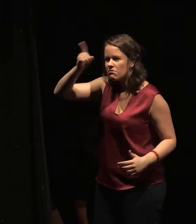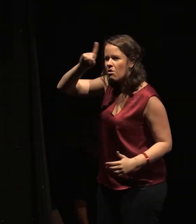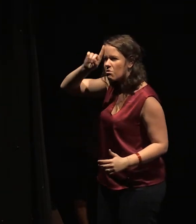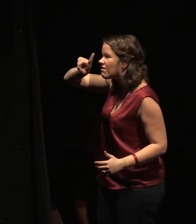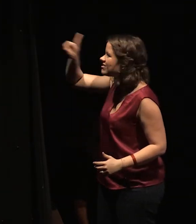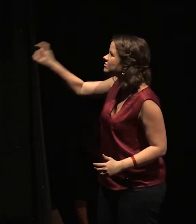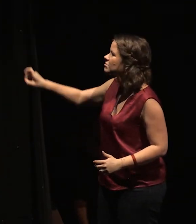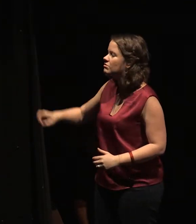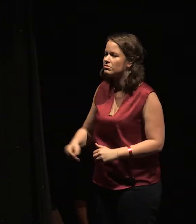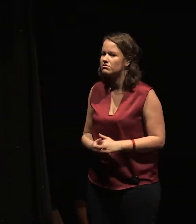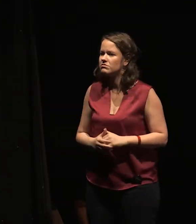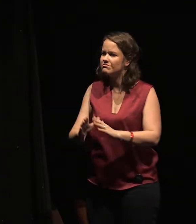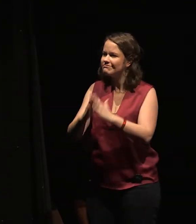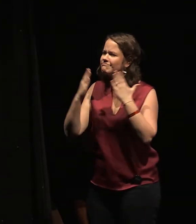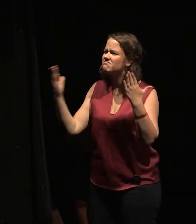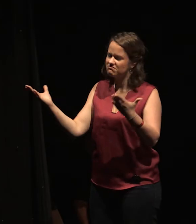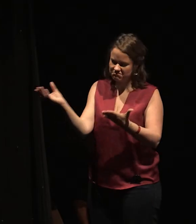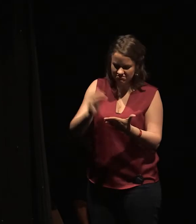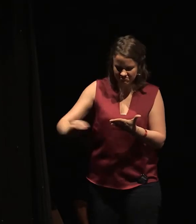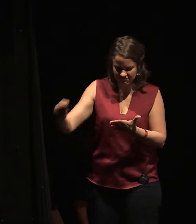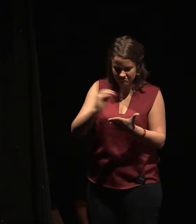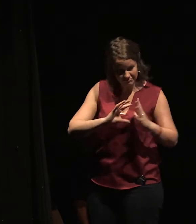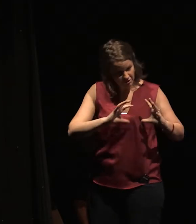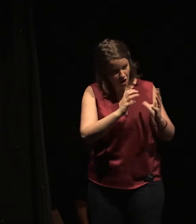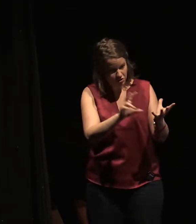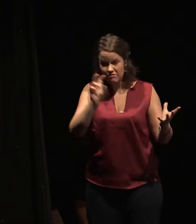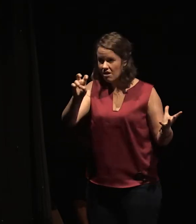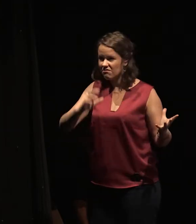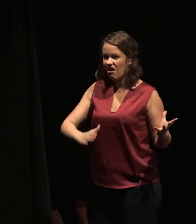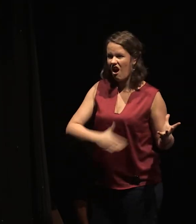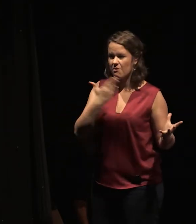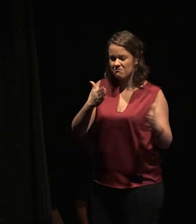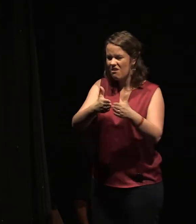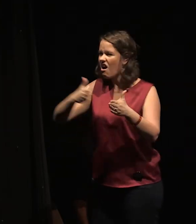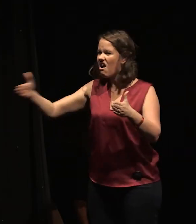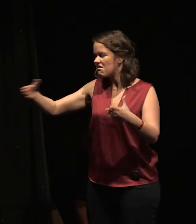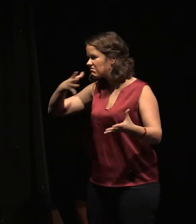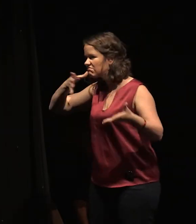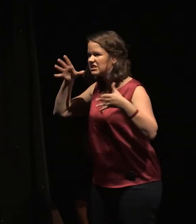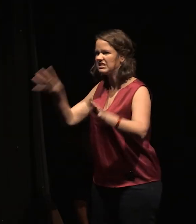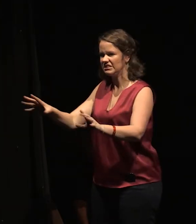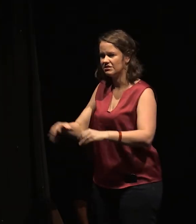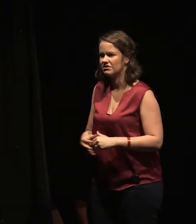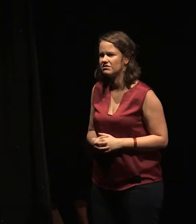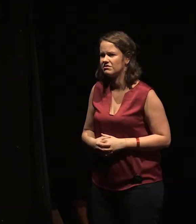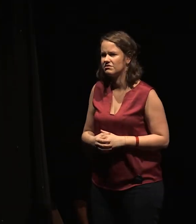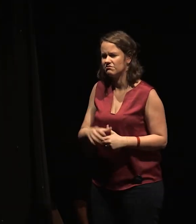'écrirai dans mes carnets que j'aime les oranges, Et que je hais le porc. J'irai jusqu'au bout dans mes carnets.